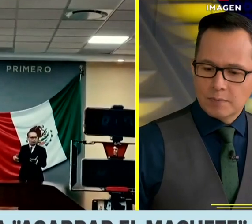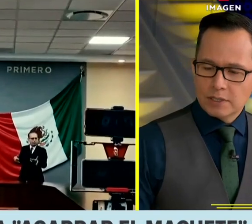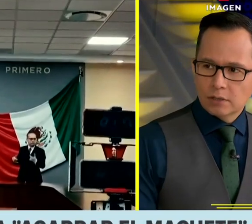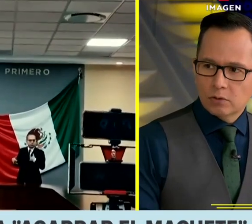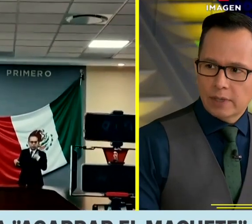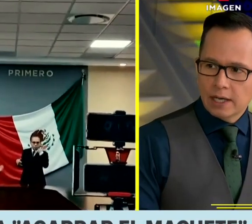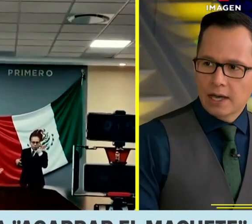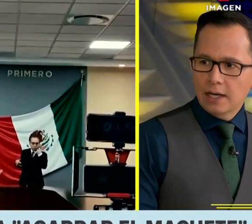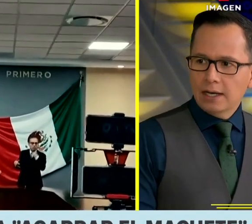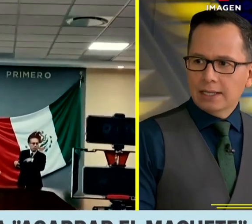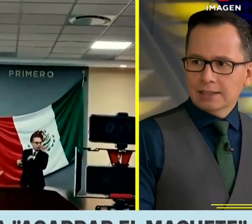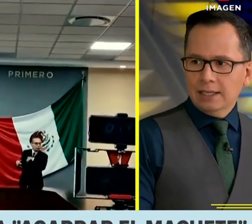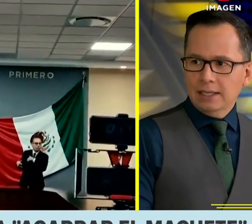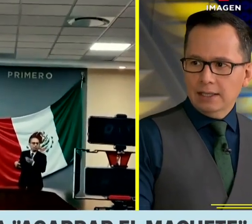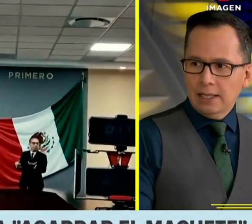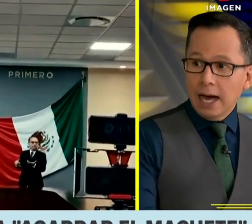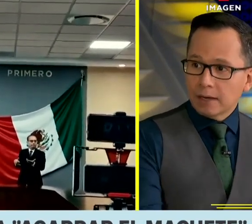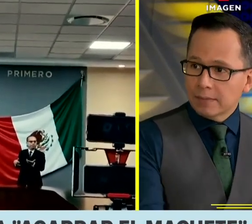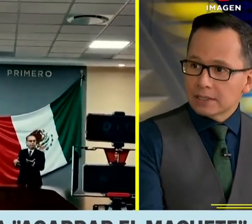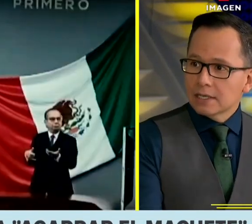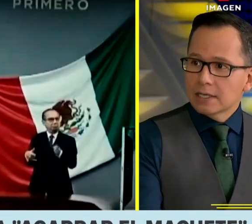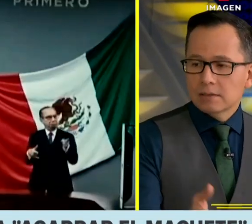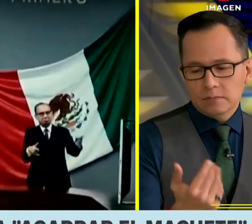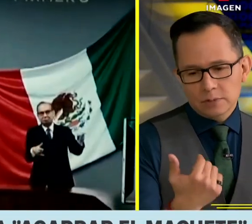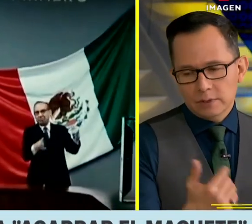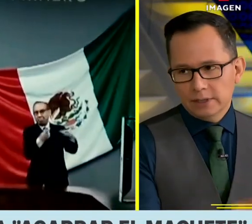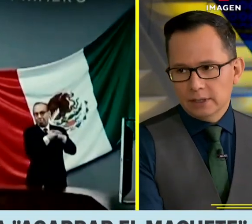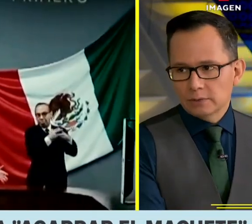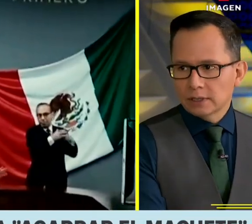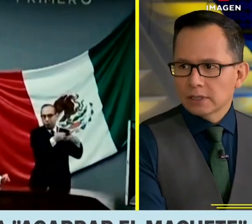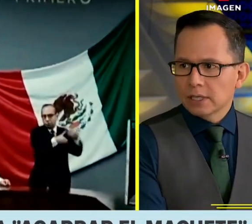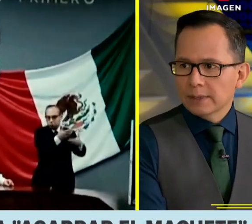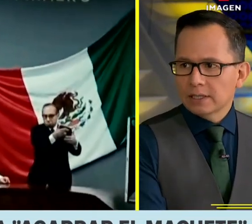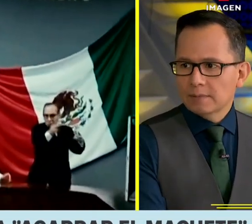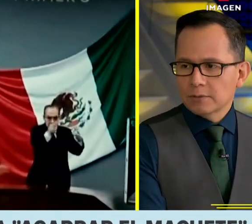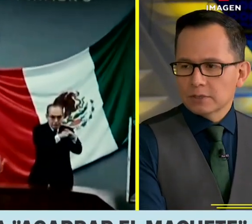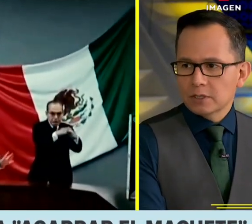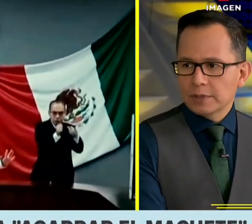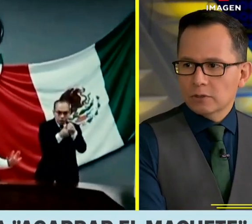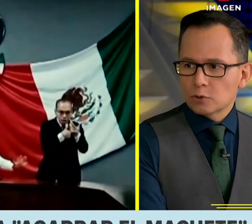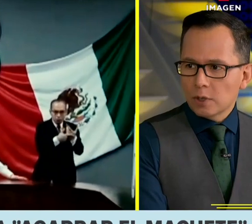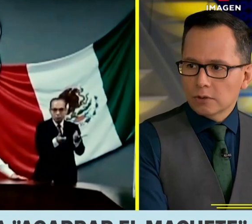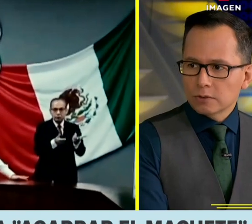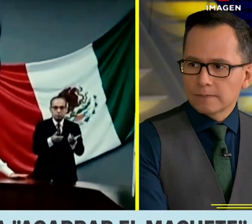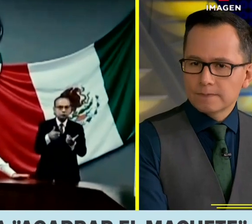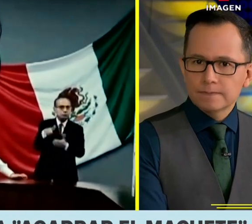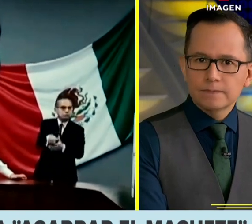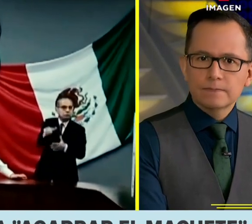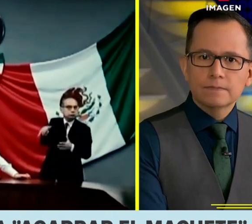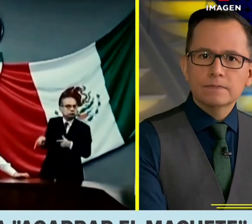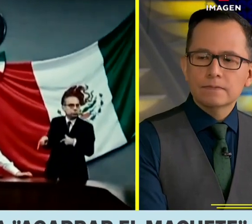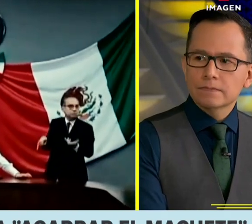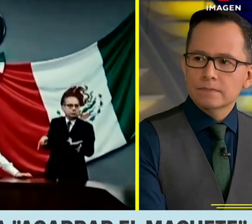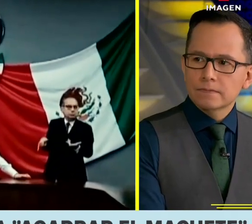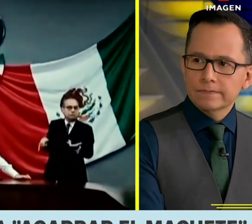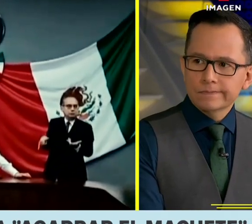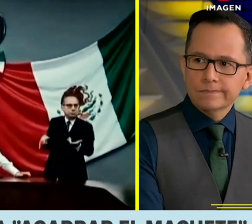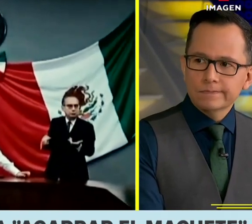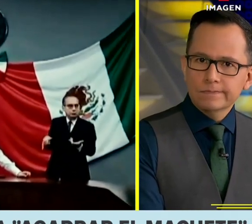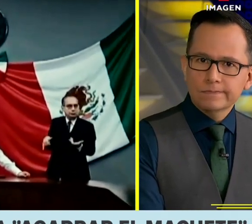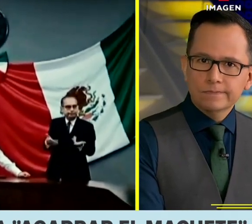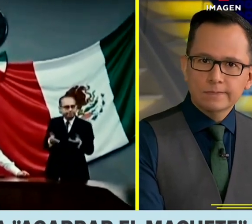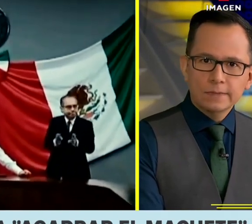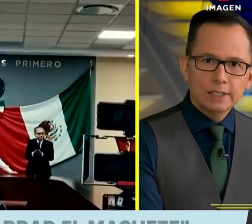la gente empieza a tomar las armas, se van a dar un entiebre y vamos a salir perdiendo los ciudadanos. Sí, no creo que son las medidas